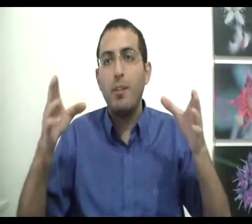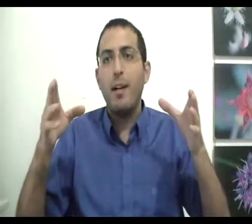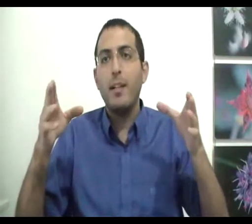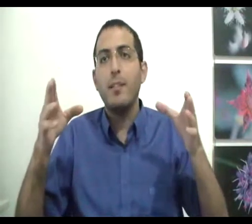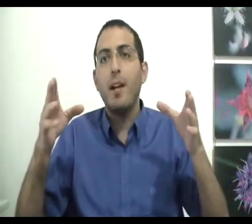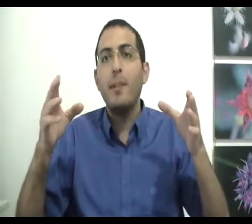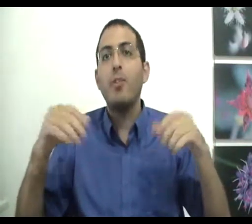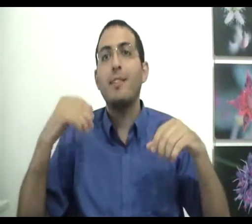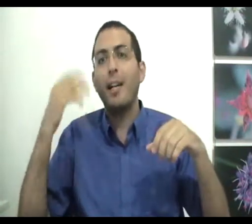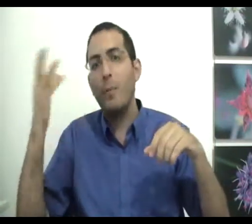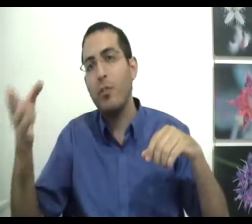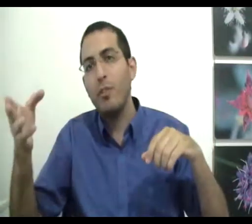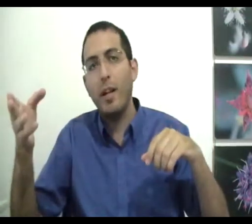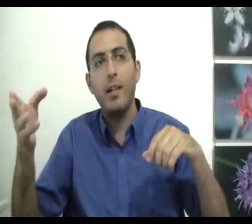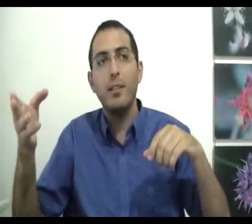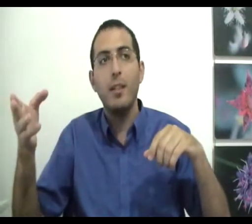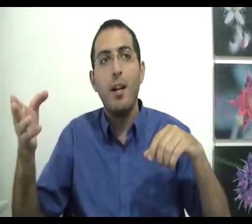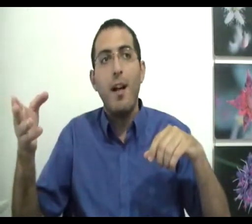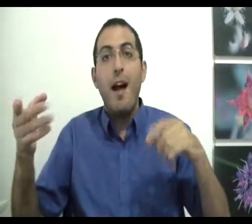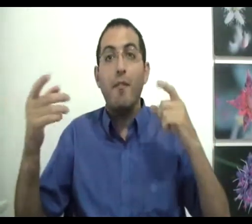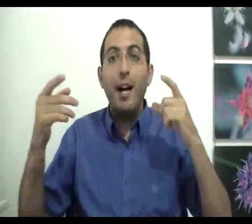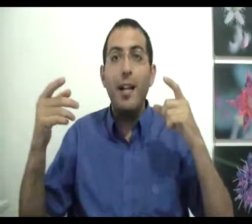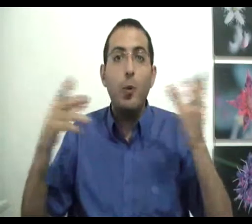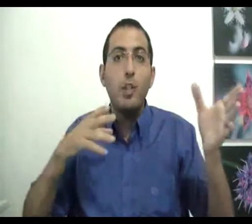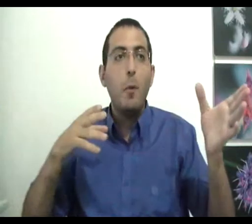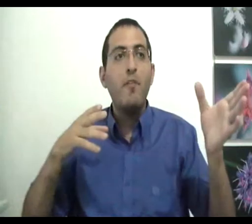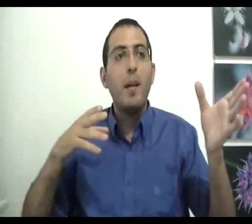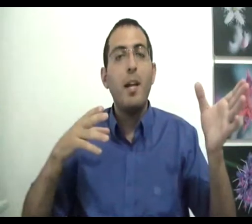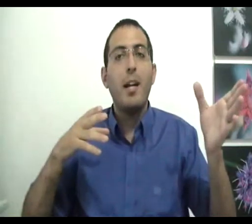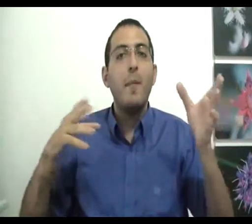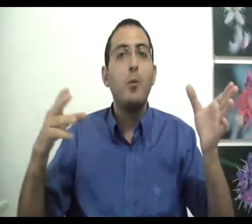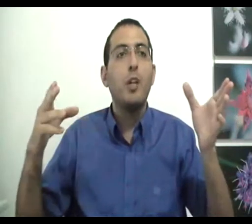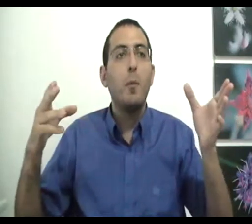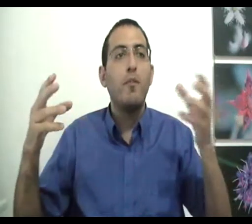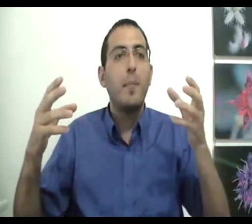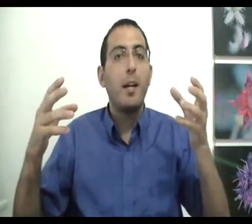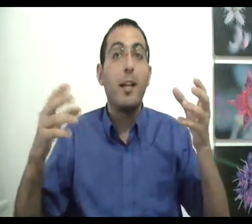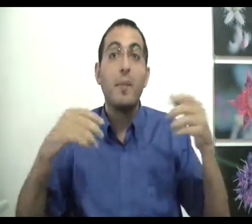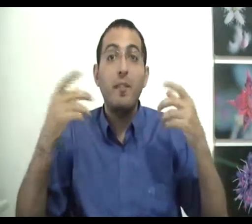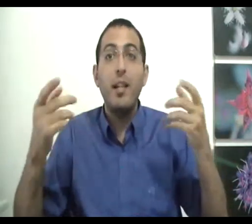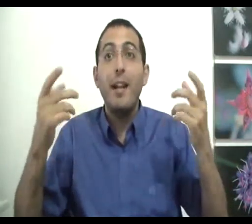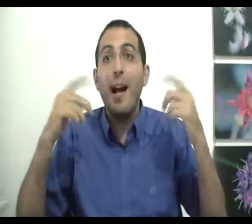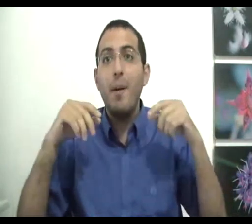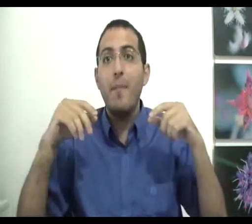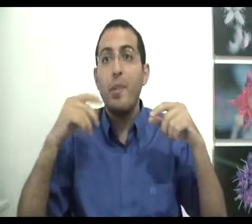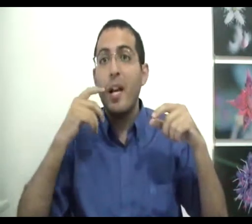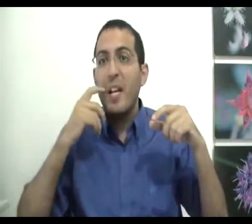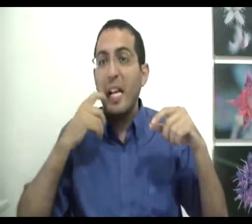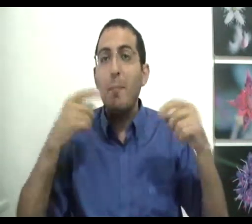דבר אחד והאמת היא שהשכל אומר שיש דבר אחד אבל החושים לא מפריעים לך למה החושים לא מפריעים לך? כי אתה מבין למה אם